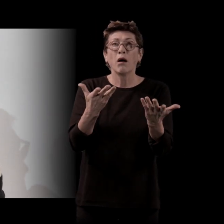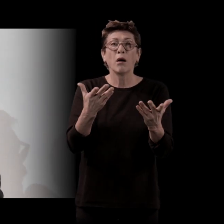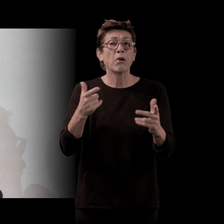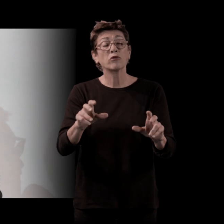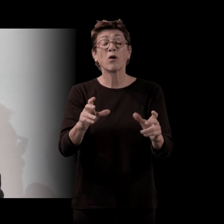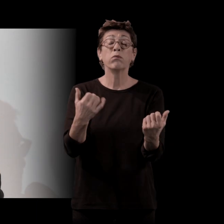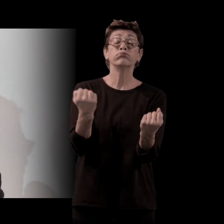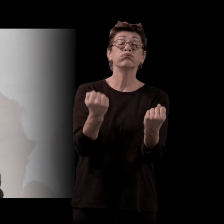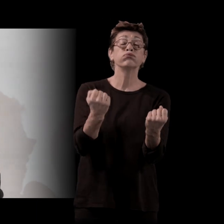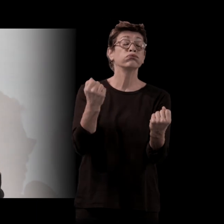sapins ? Finalement,